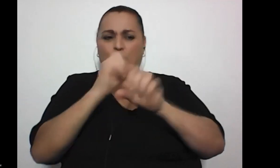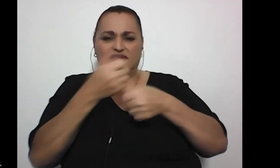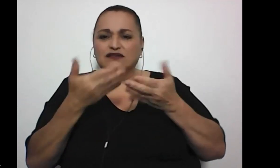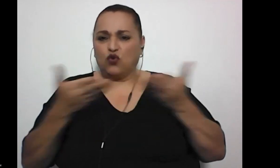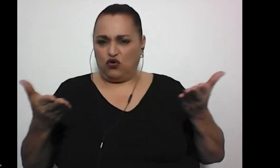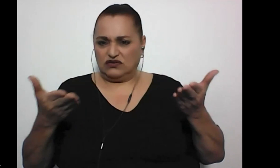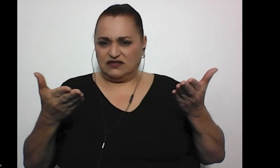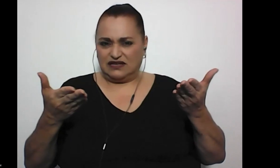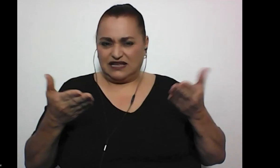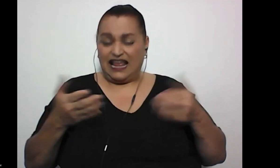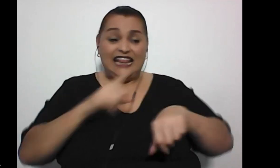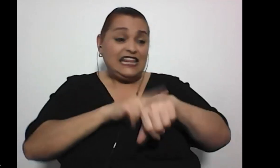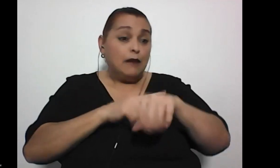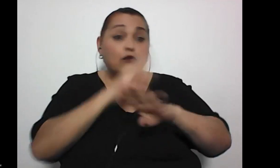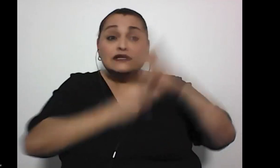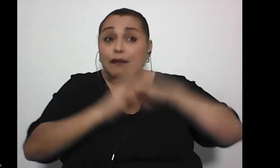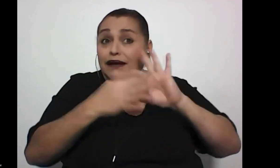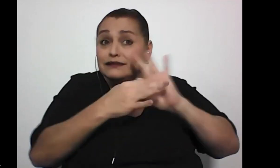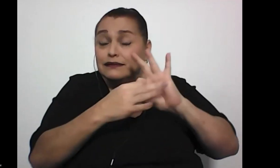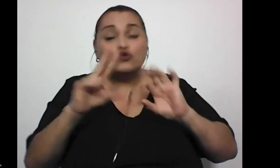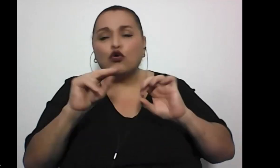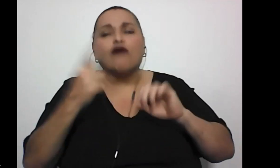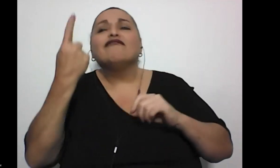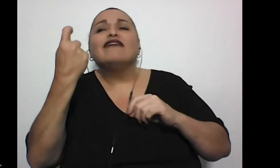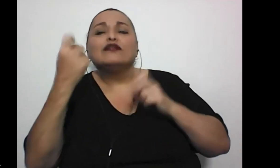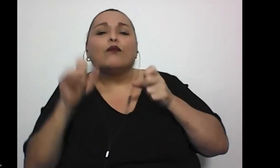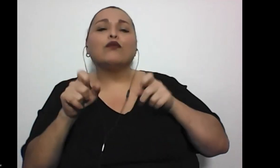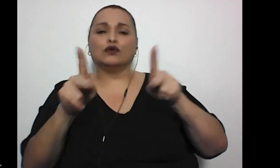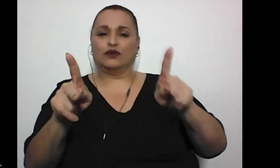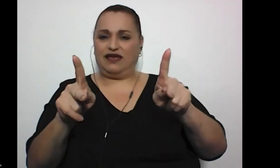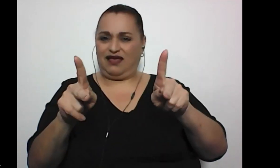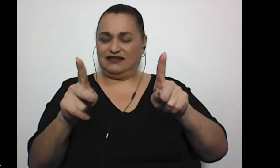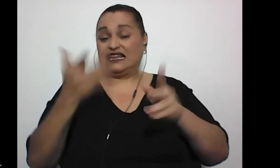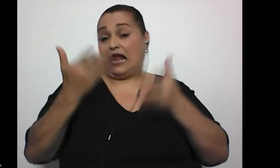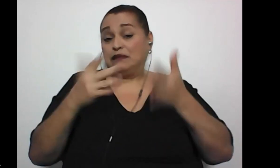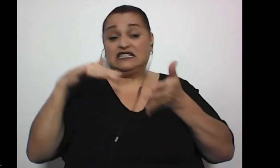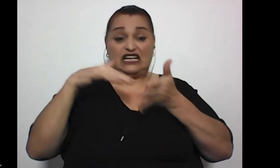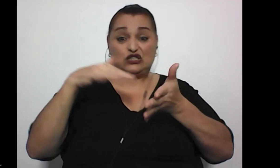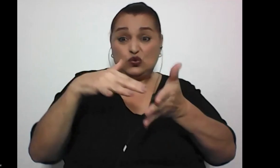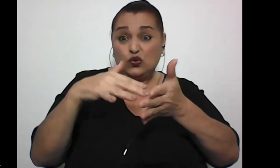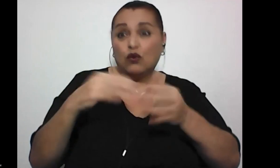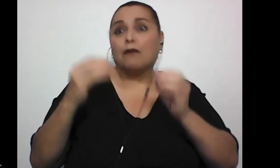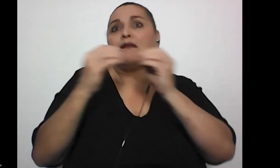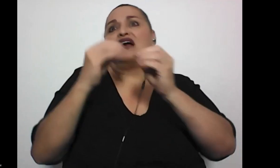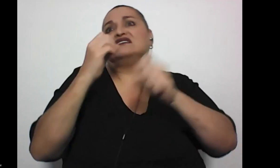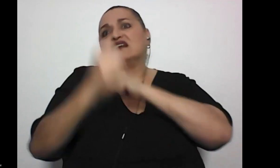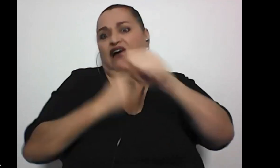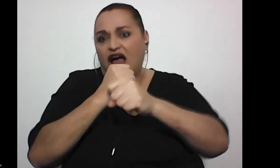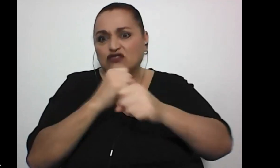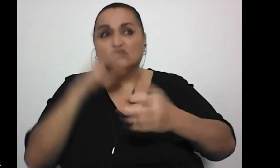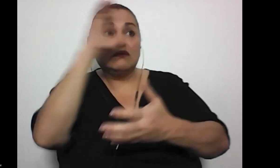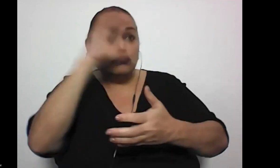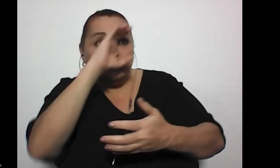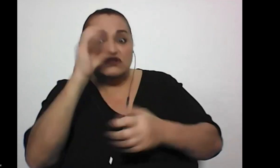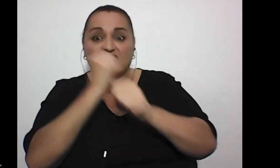¿verdad? y no más tiempo por nuestra discapacidad, sino por esa falta de oportunidades, de pronto en el estudio se nos van más años, buscando empleo